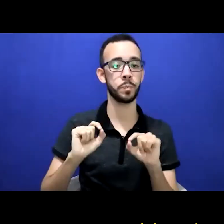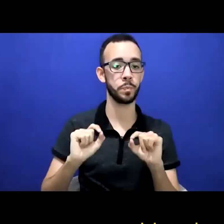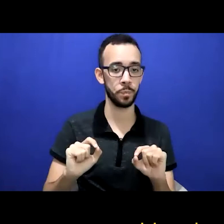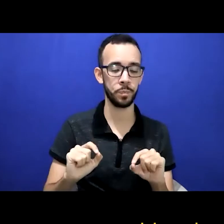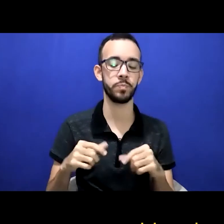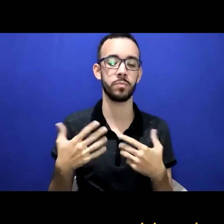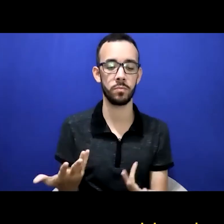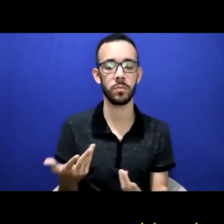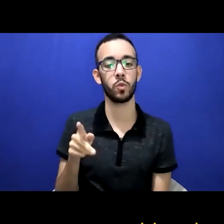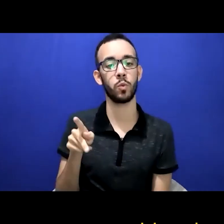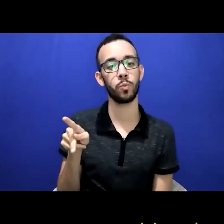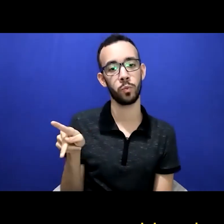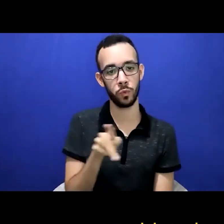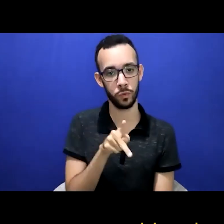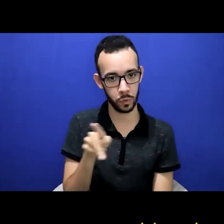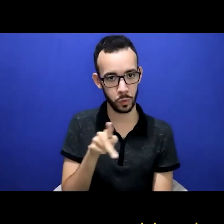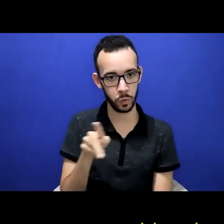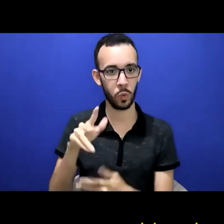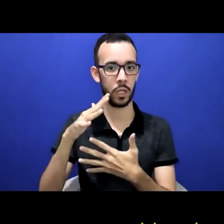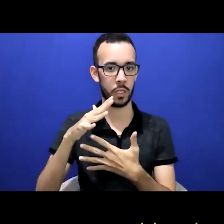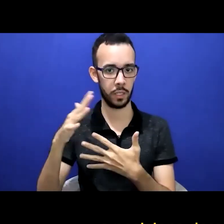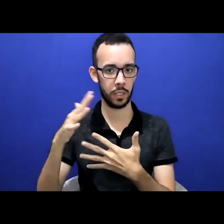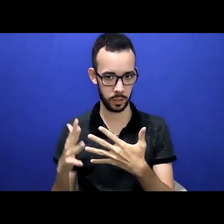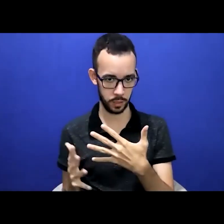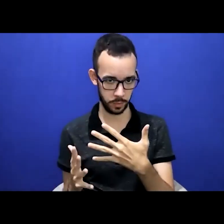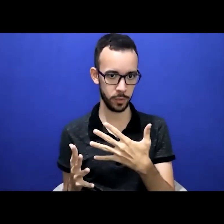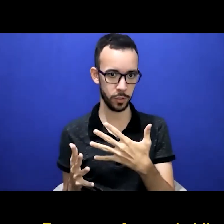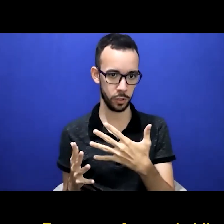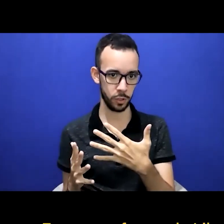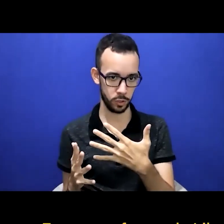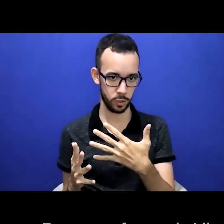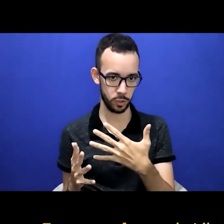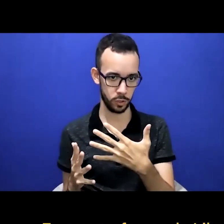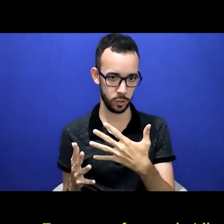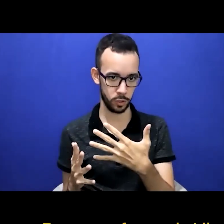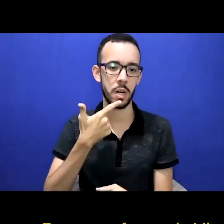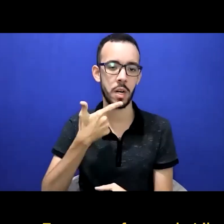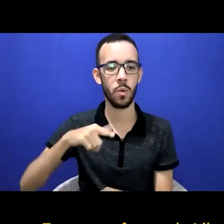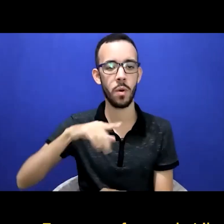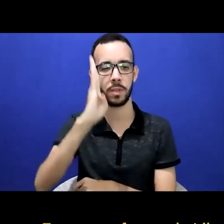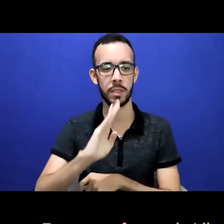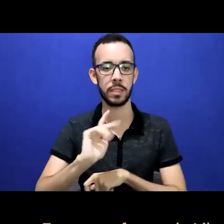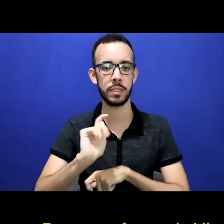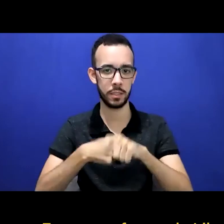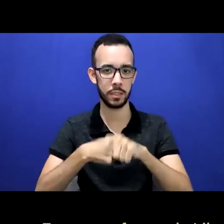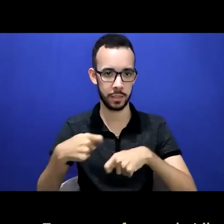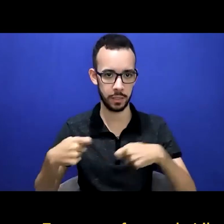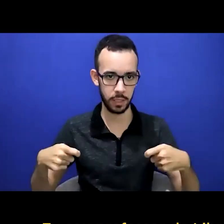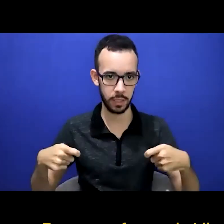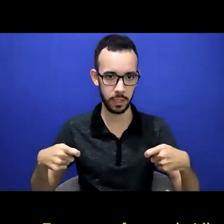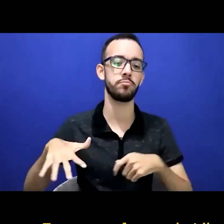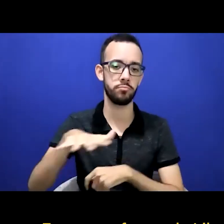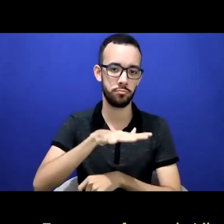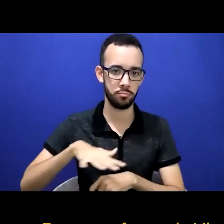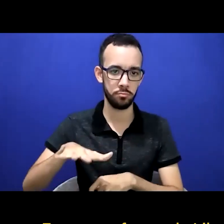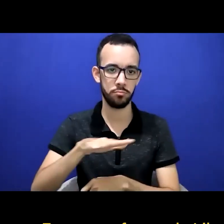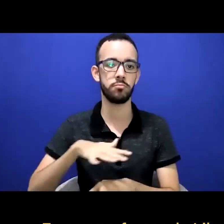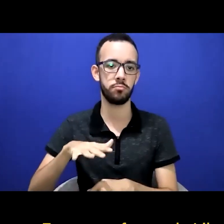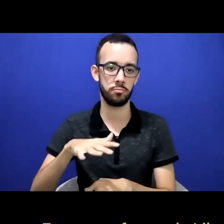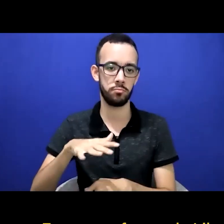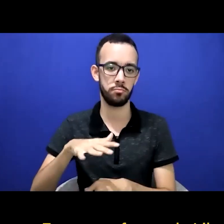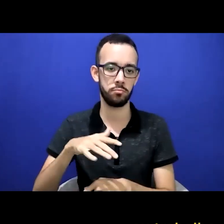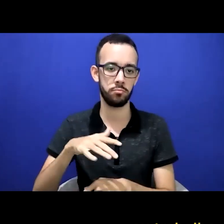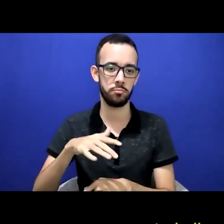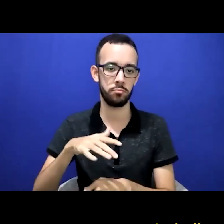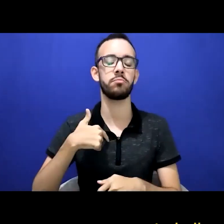posiciona dessa forma aqui no rosto. Eu sou professor de libras, língua brasileira de